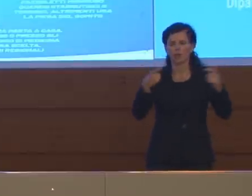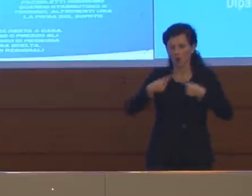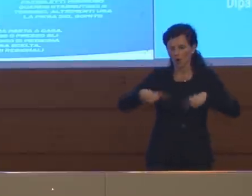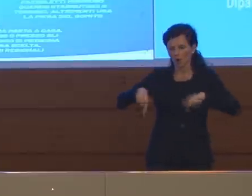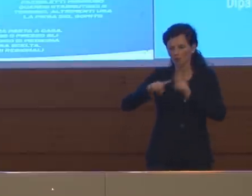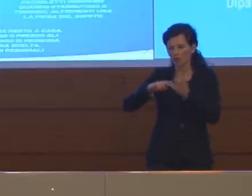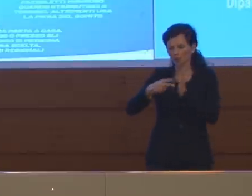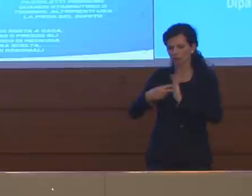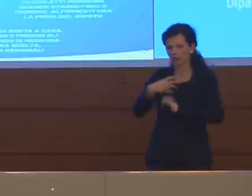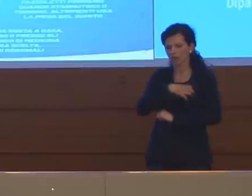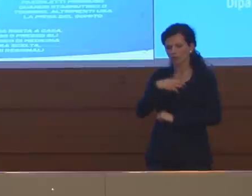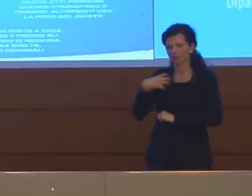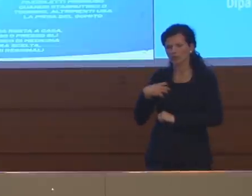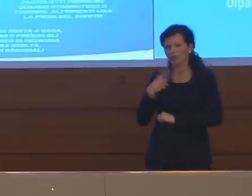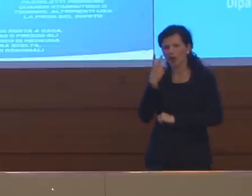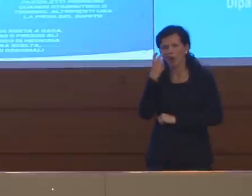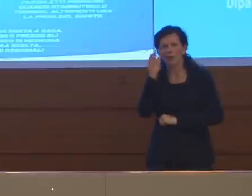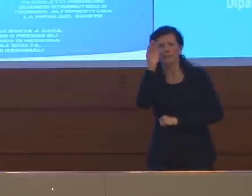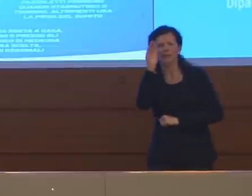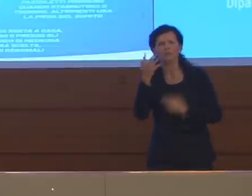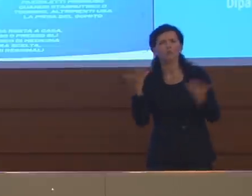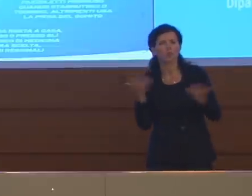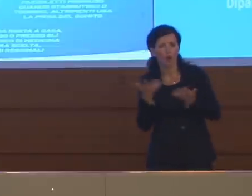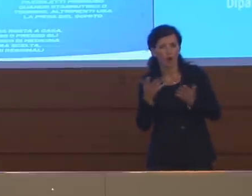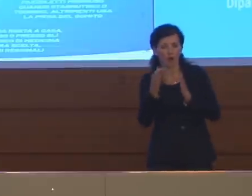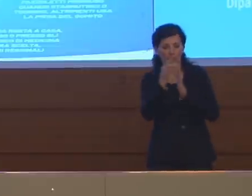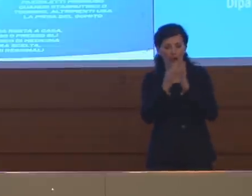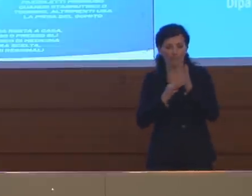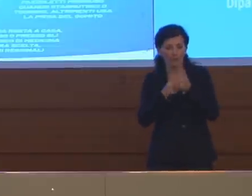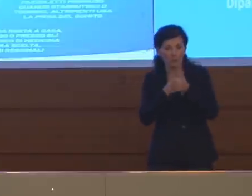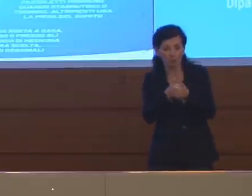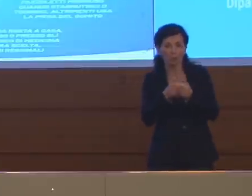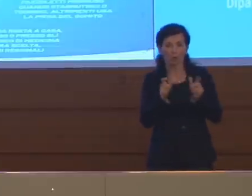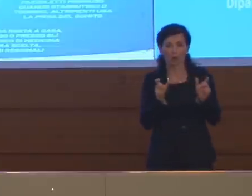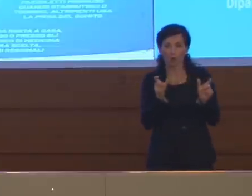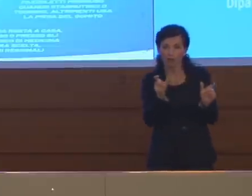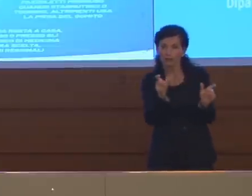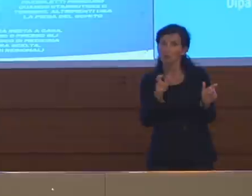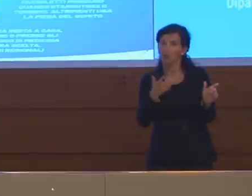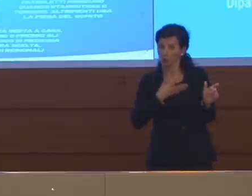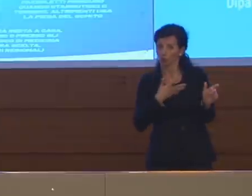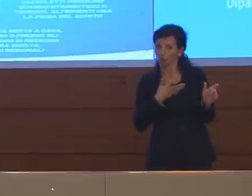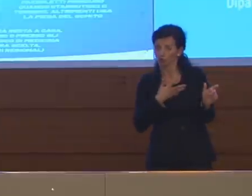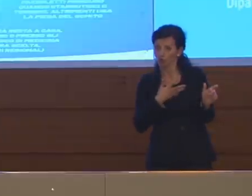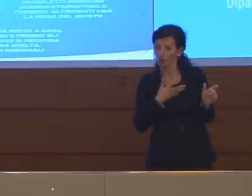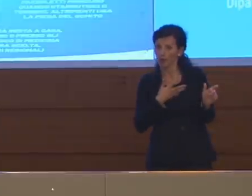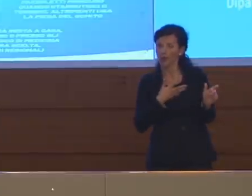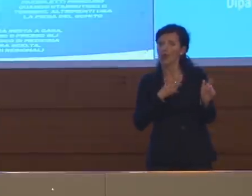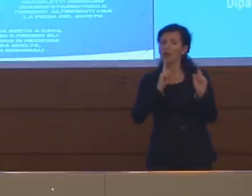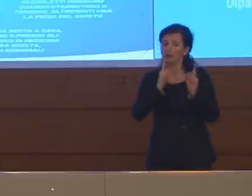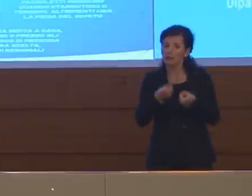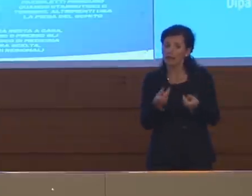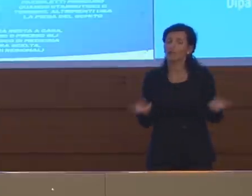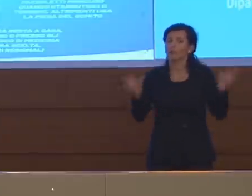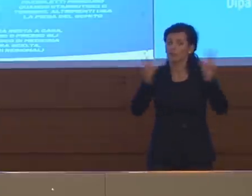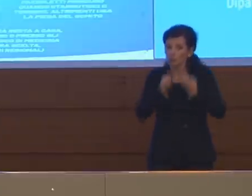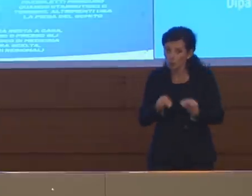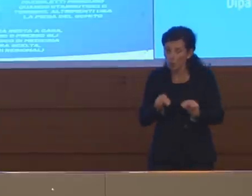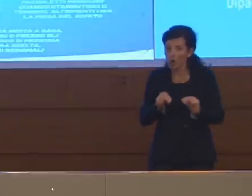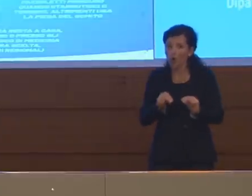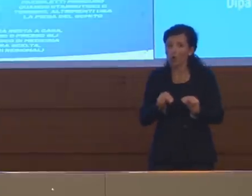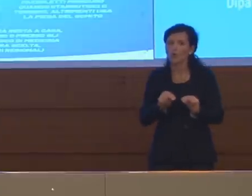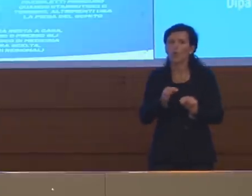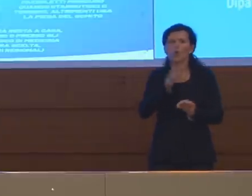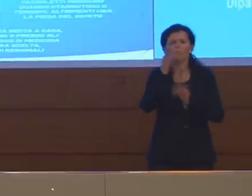Comitato Tecnico Scientifico? Ci sono delle misure di contenimento da mettere in campo di nuovo? Si farebbero dei